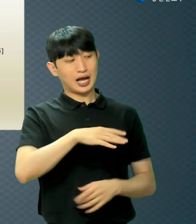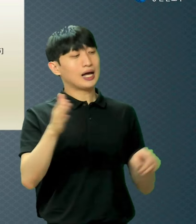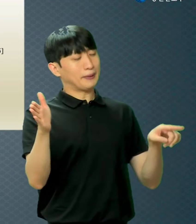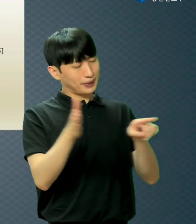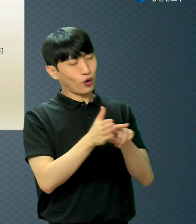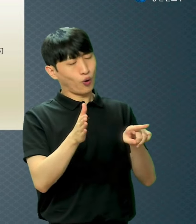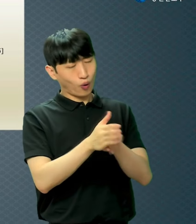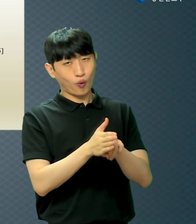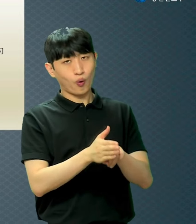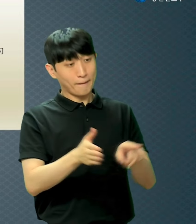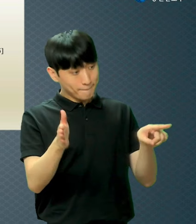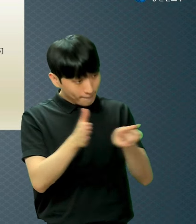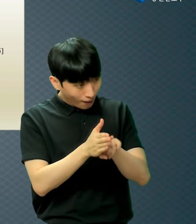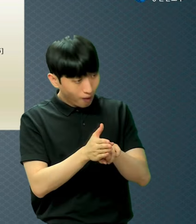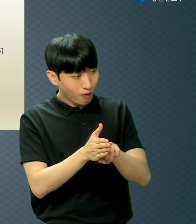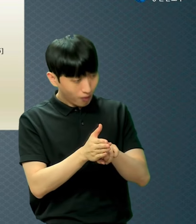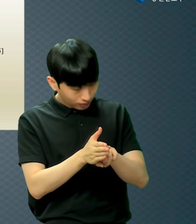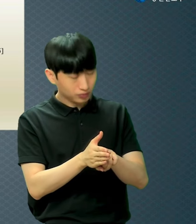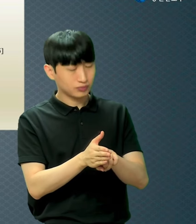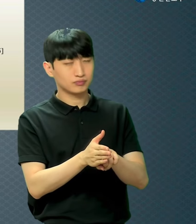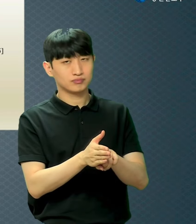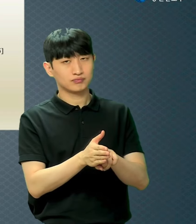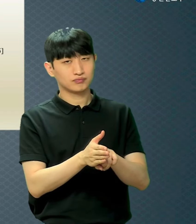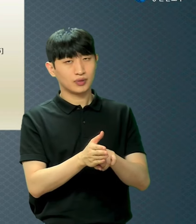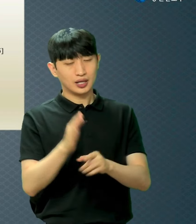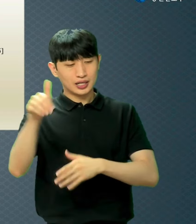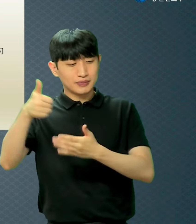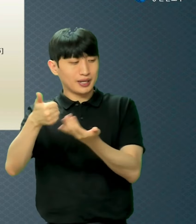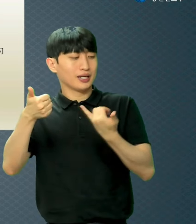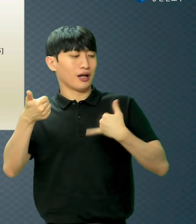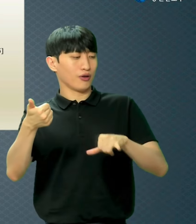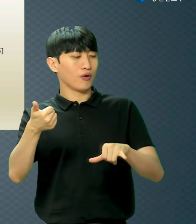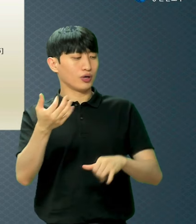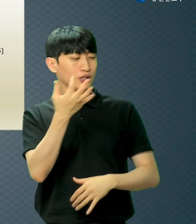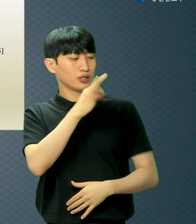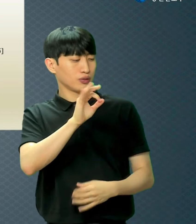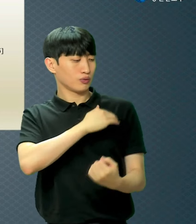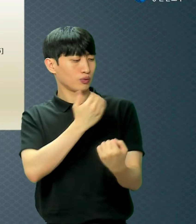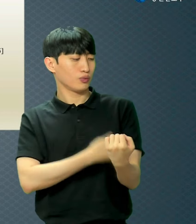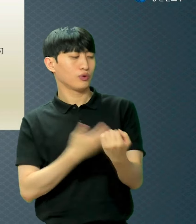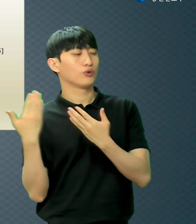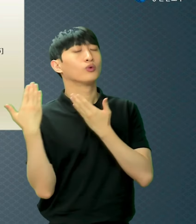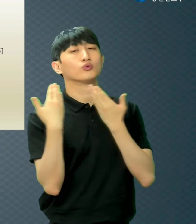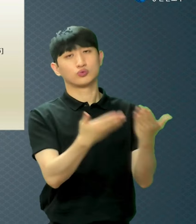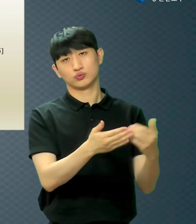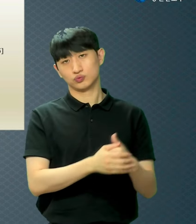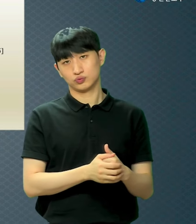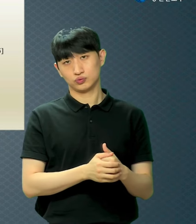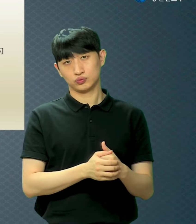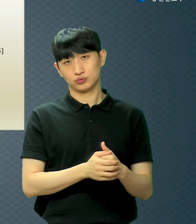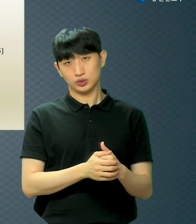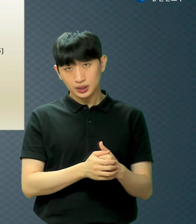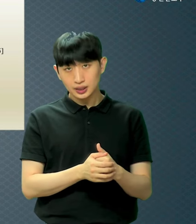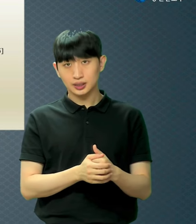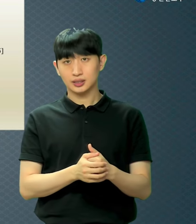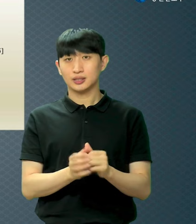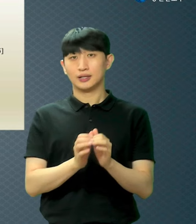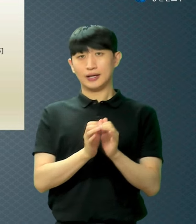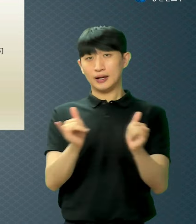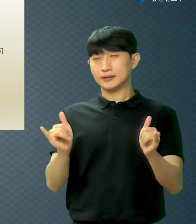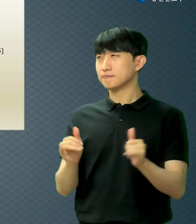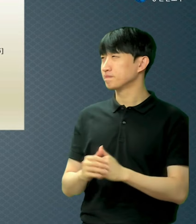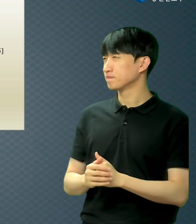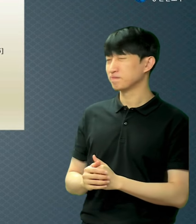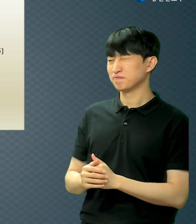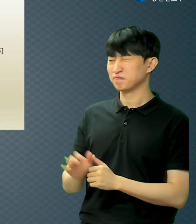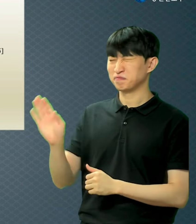믿으라고 믿는 거 이 믿기만 하면 하나님의 자녀가 되는 권세 이거 주는데 믿는 것도 싫어한 거예요